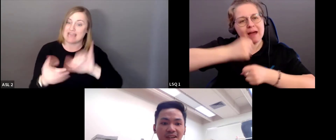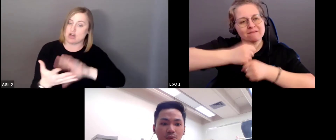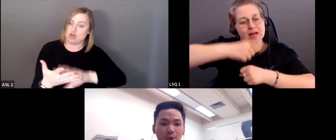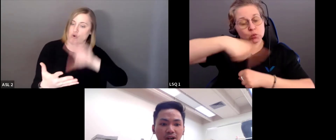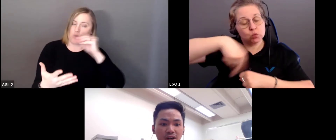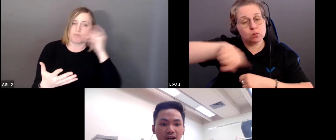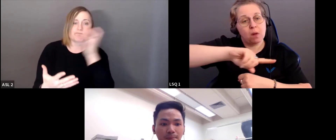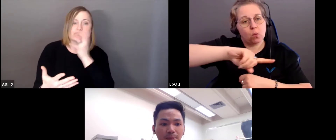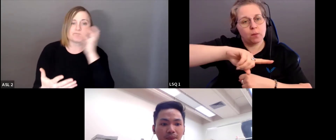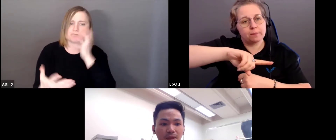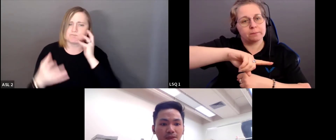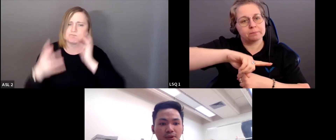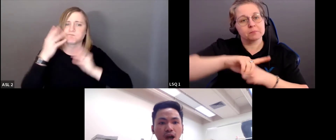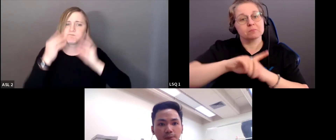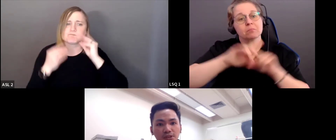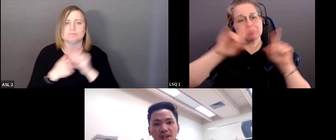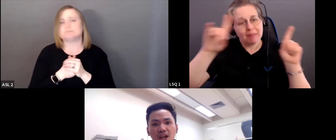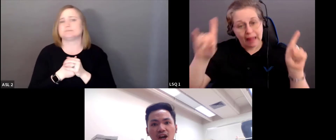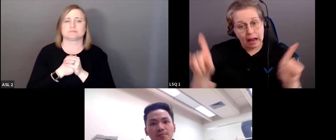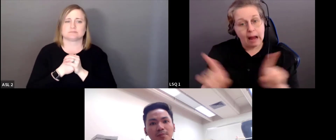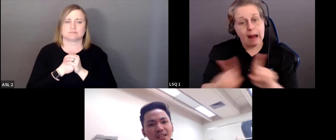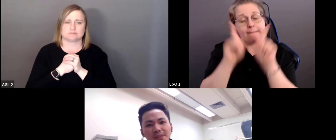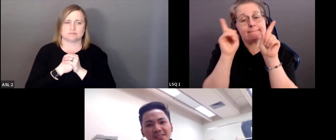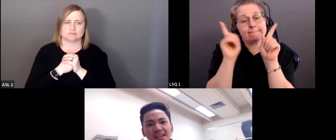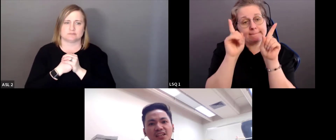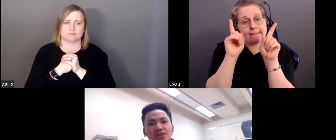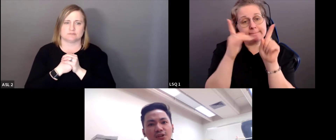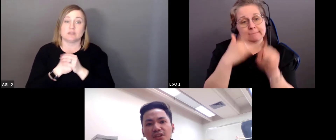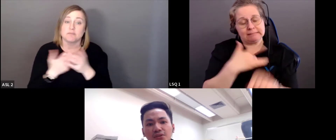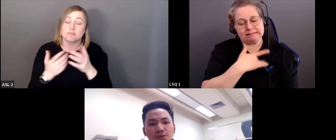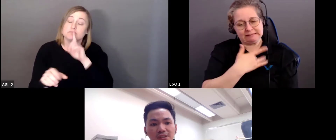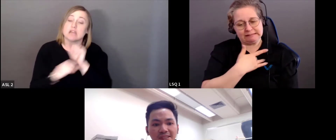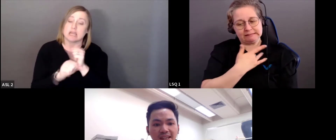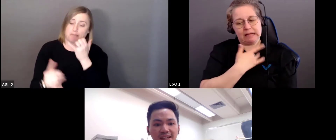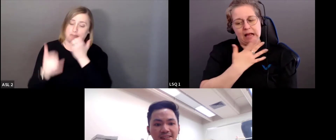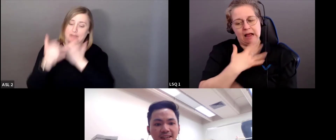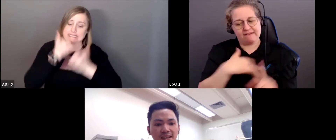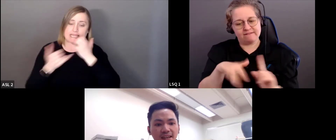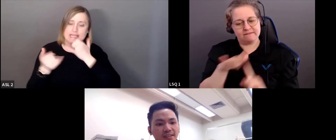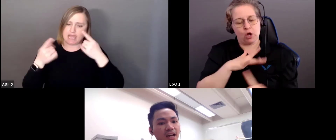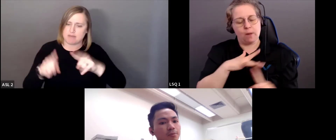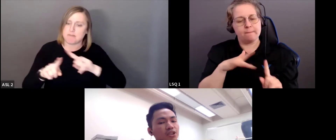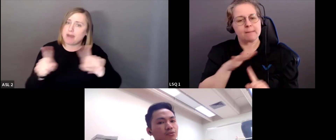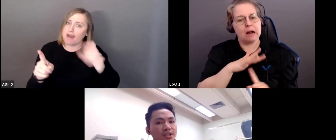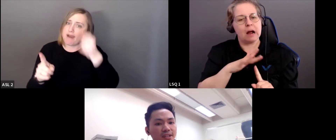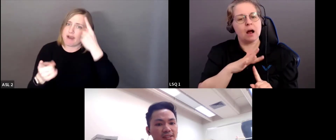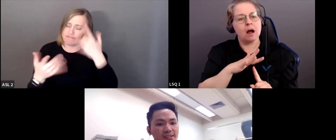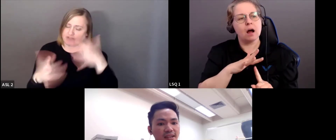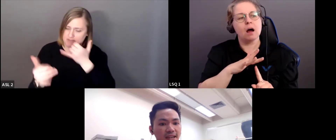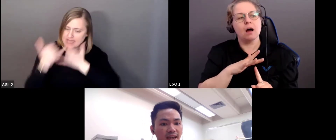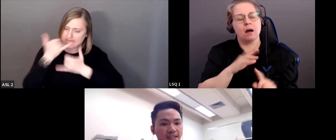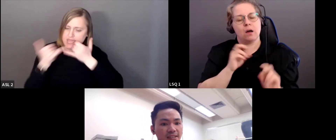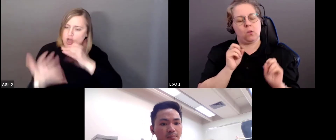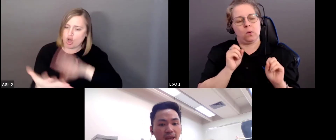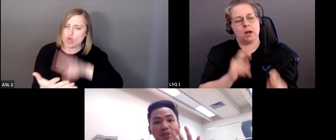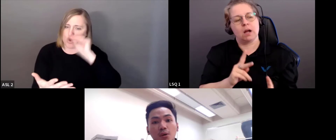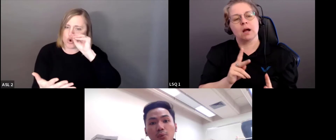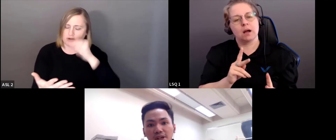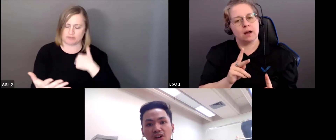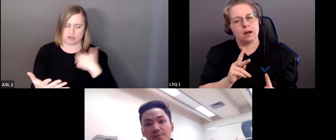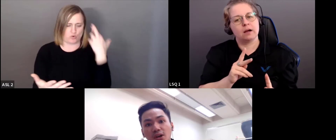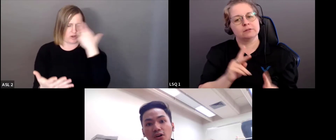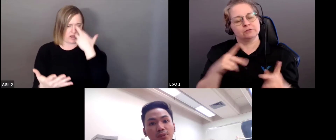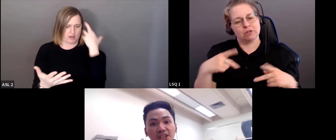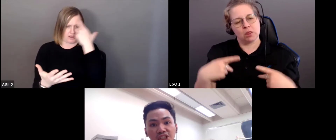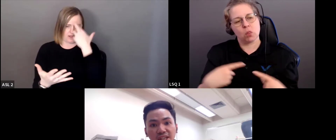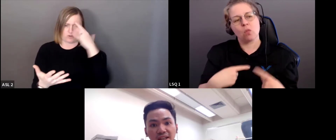Malgré tout ça, je me suis retrouvée dans un environnement où j'ai compris que j'avais le droit de faire des fautes,